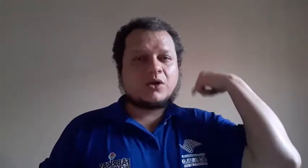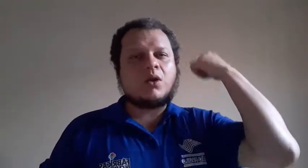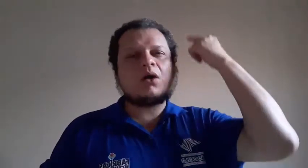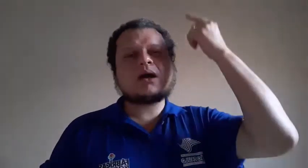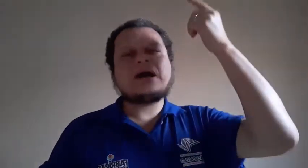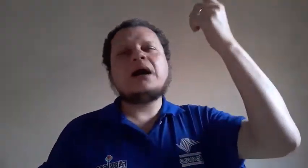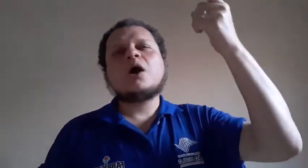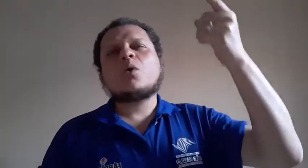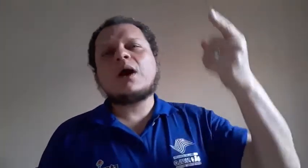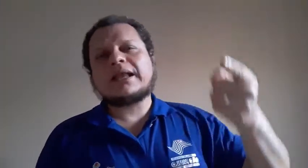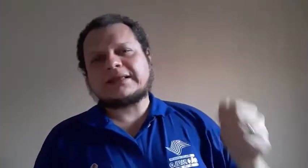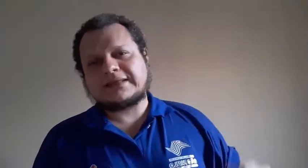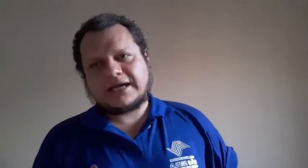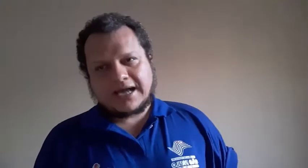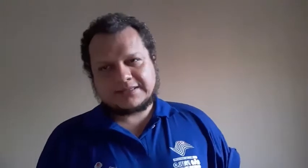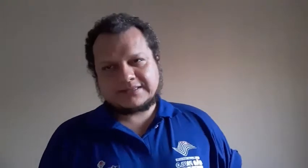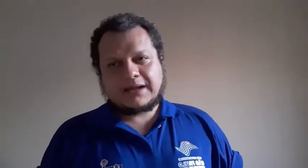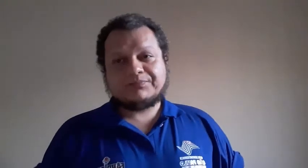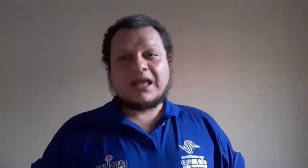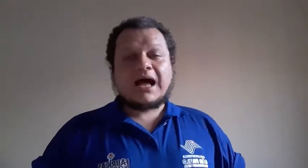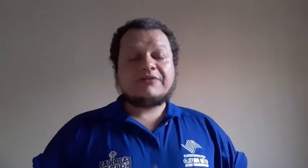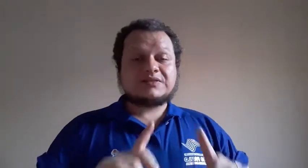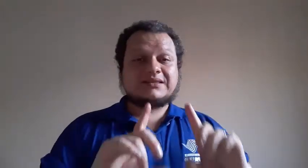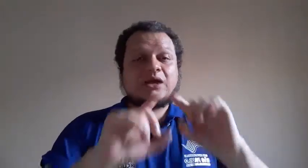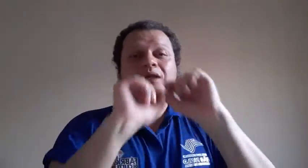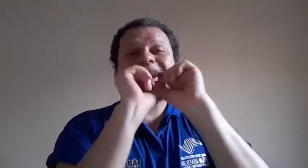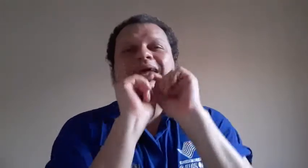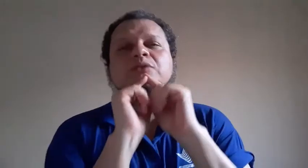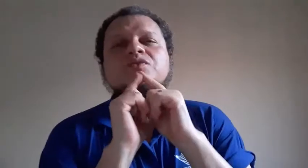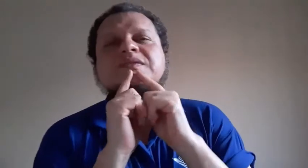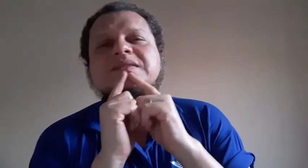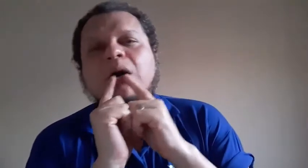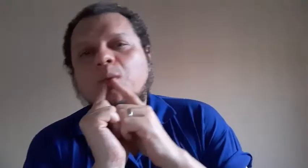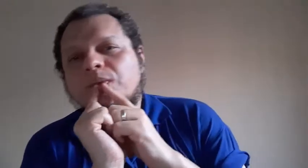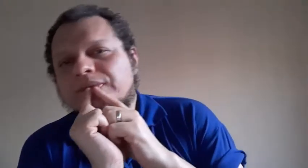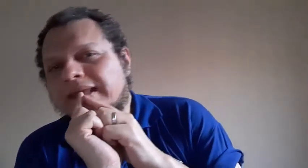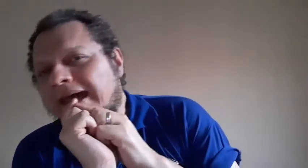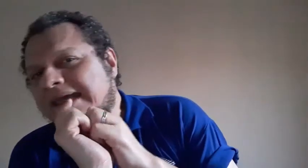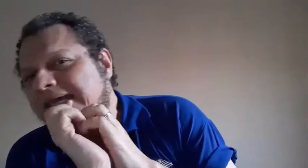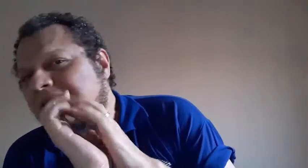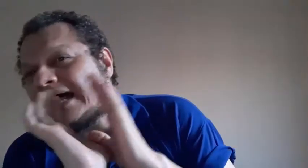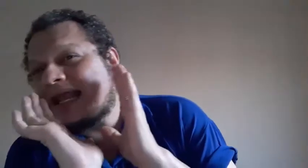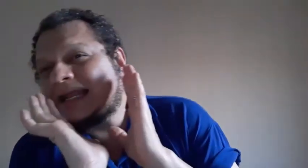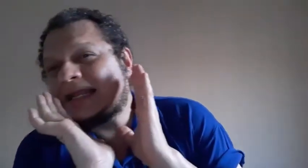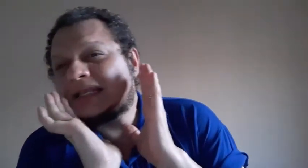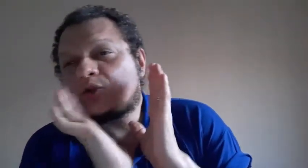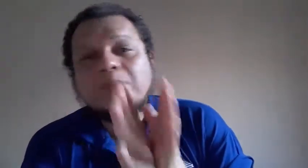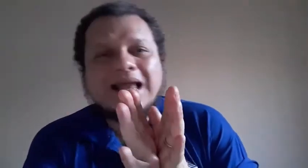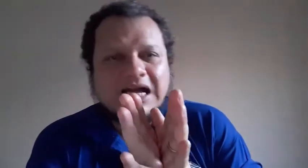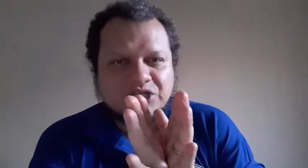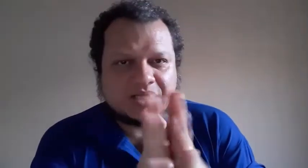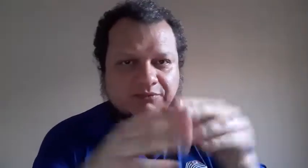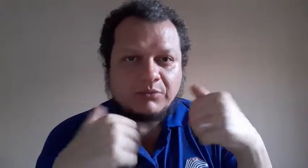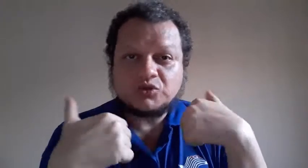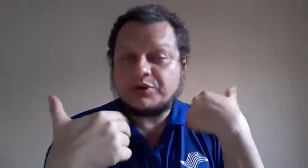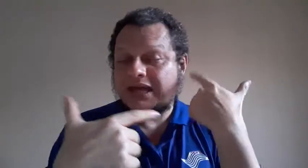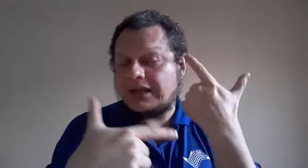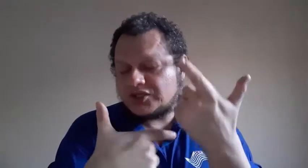coloca R$40,00, tá? Aí você tem, ó, tradução e dublagem. Vamos supor que além de